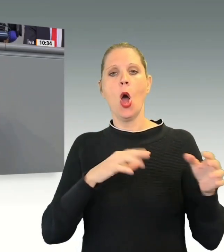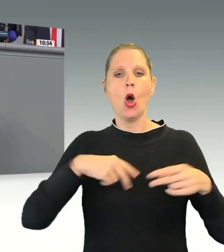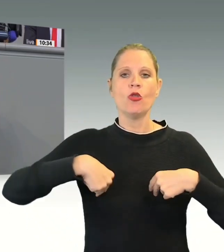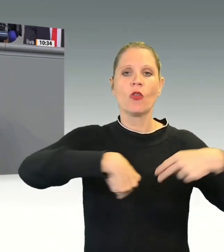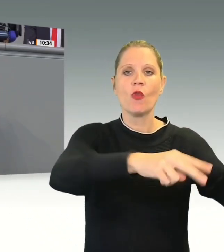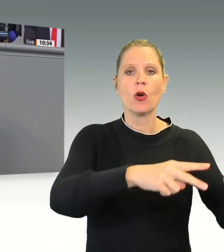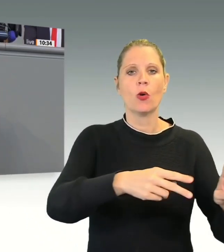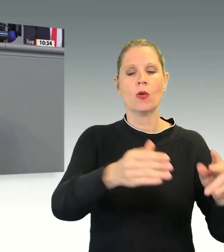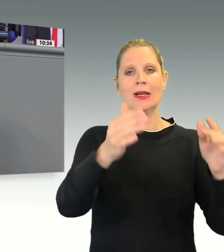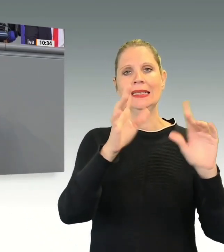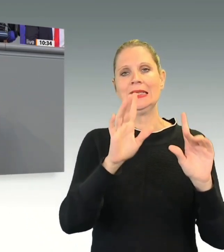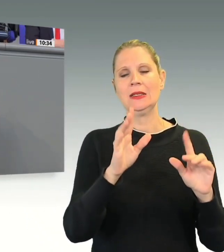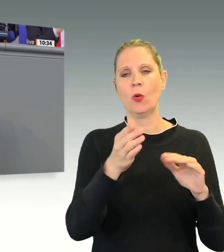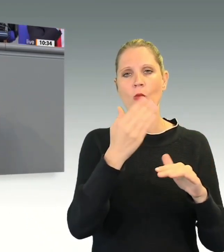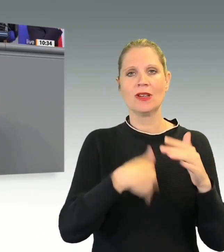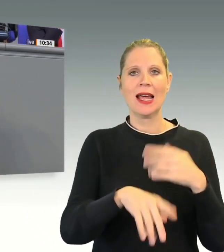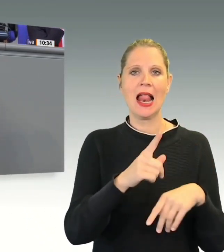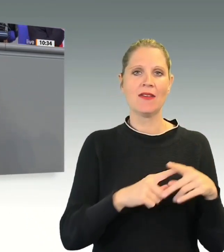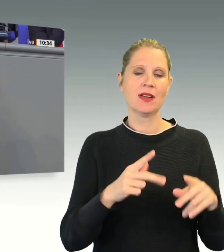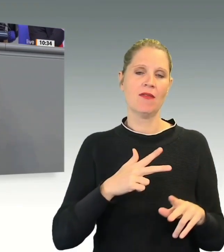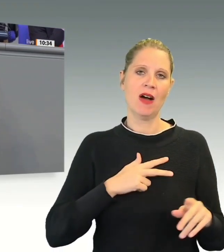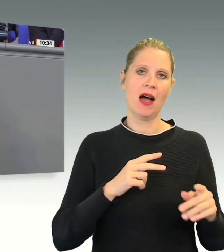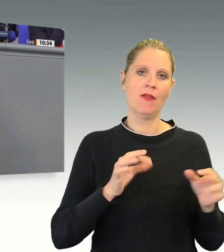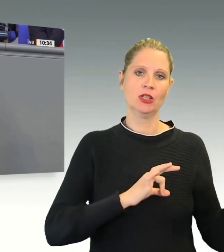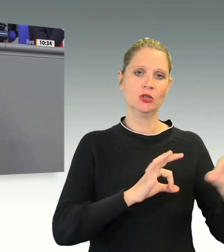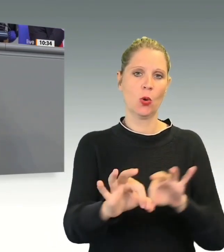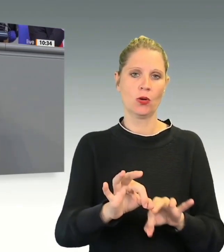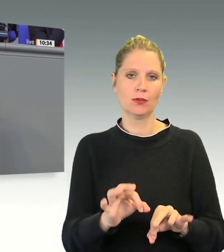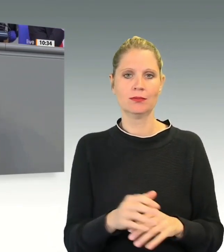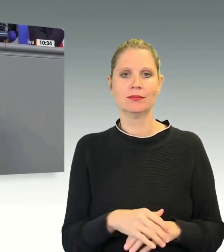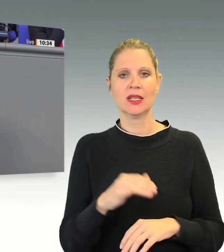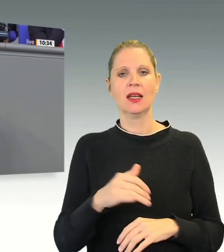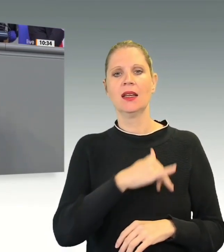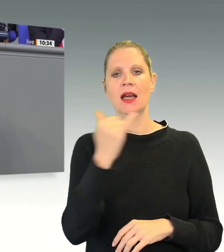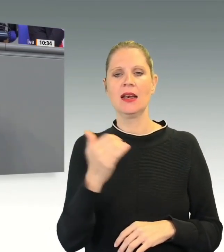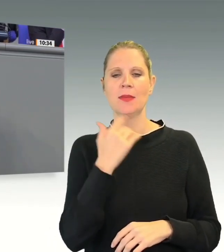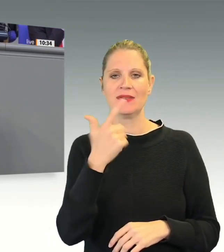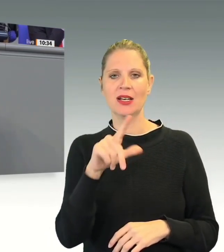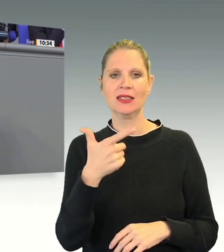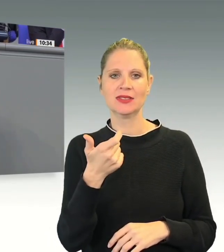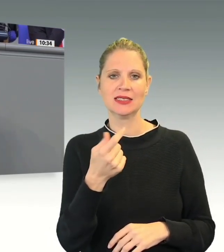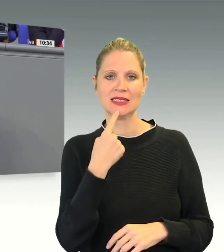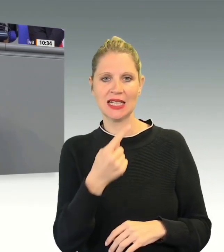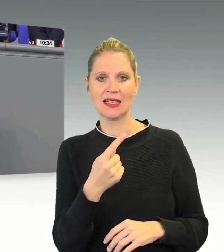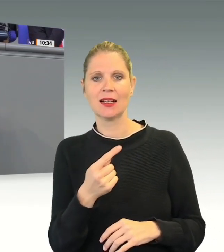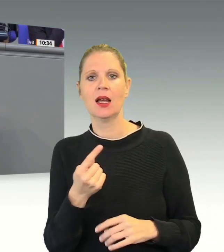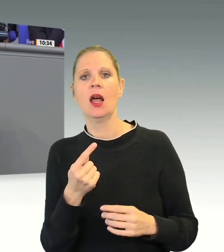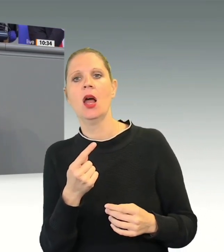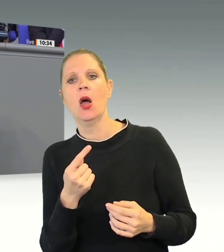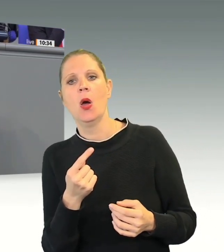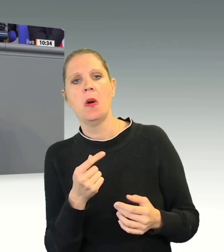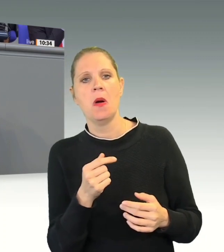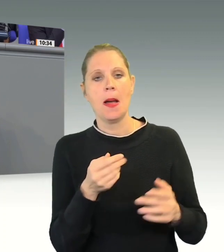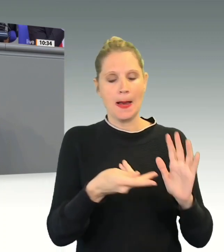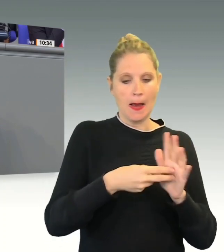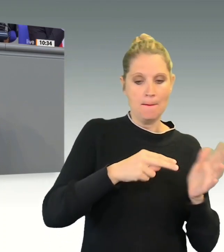2021 der Bundespolizei besagt, ich zitiere, hauptursächlich für die Diskrepanz zwischen den